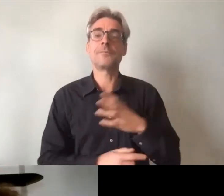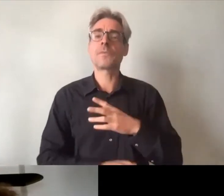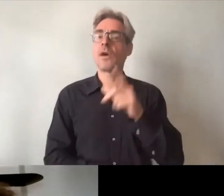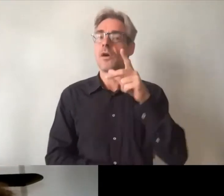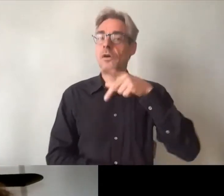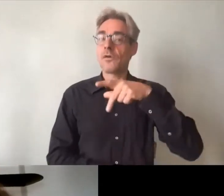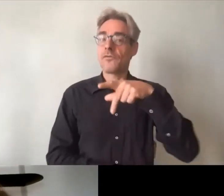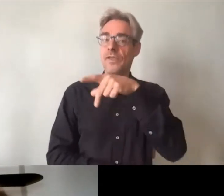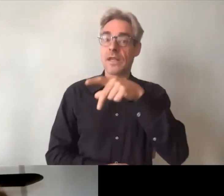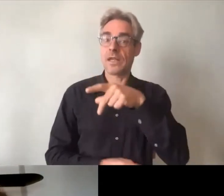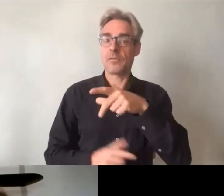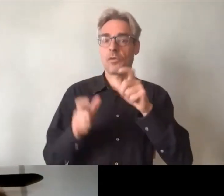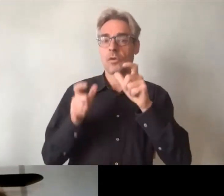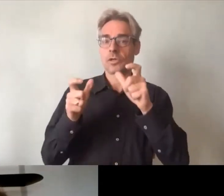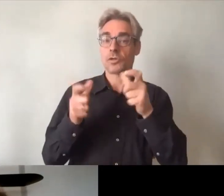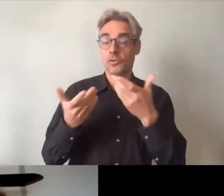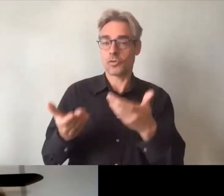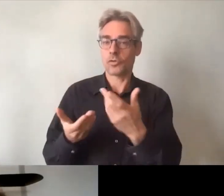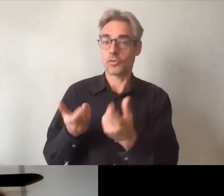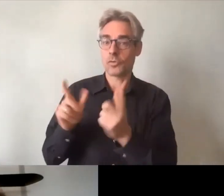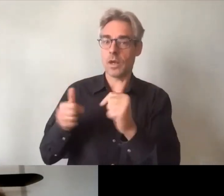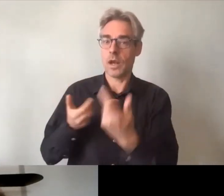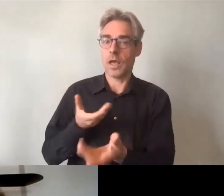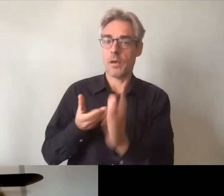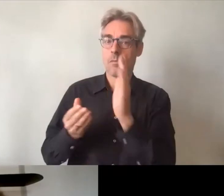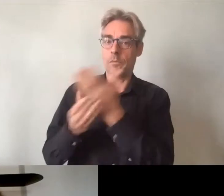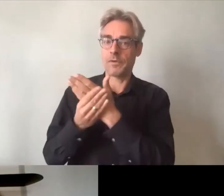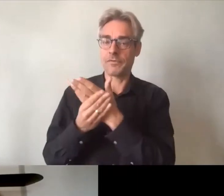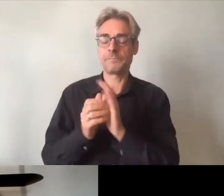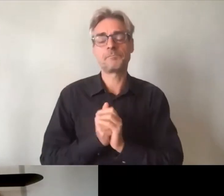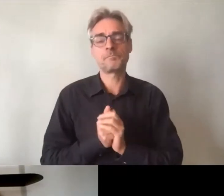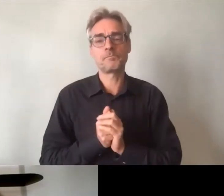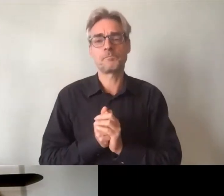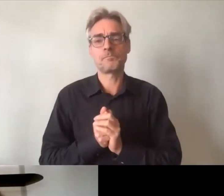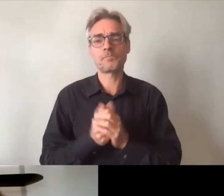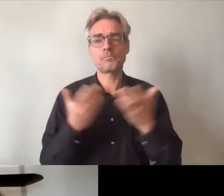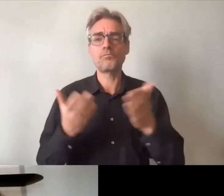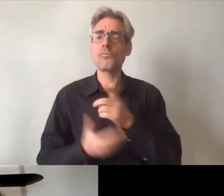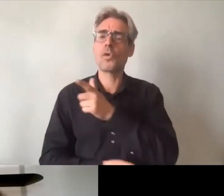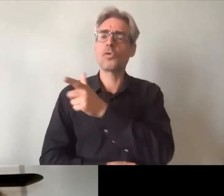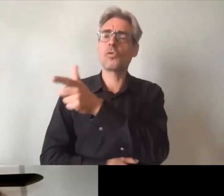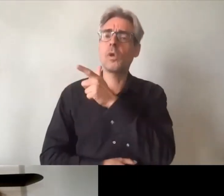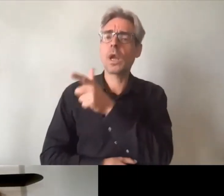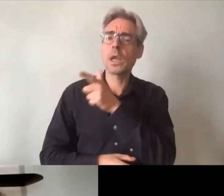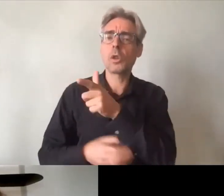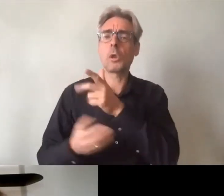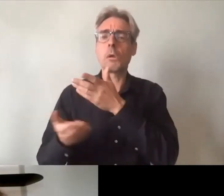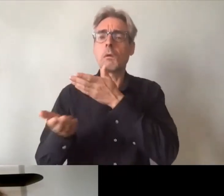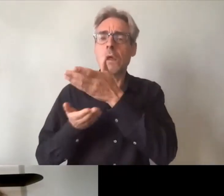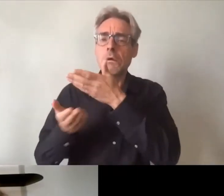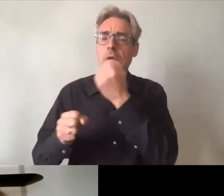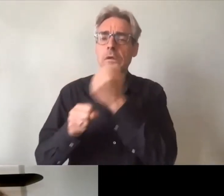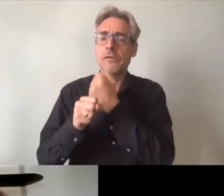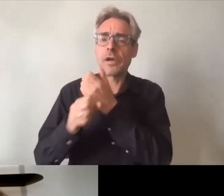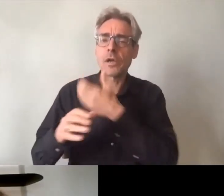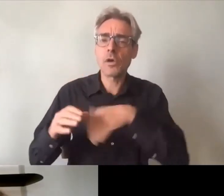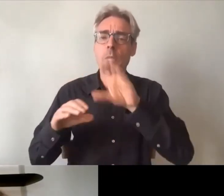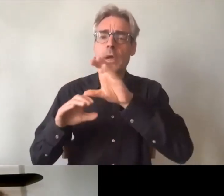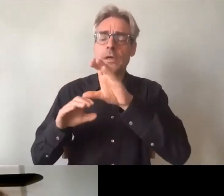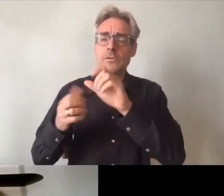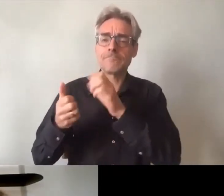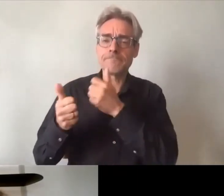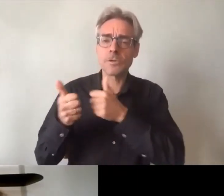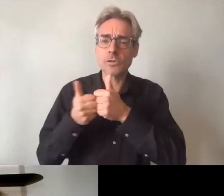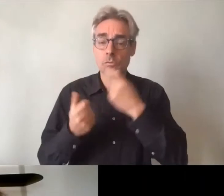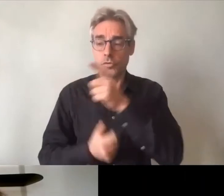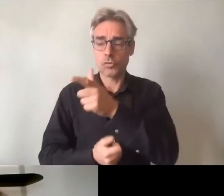compter parmi nous aujourd'hui. Dans le cadre de notre partenariat et de notre coopération, nous nous sommes interrogés sur